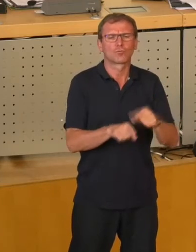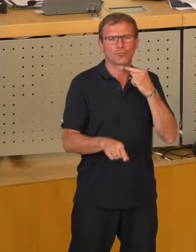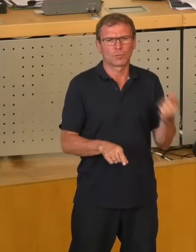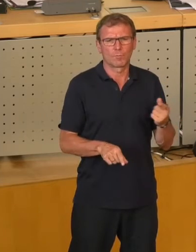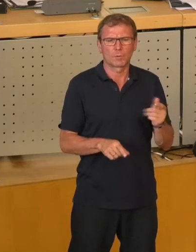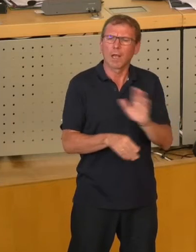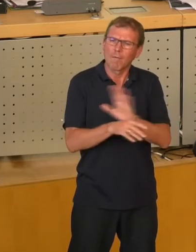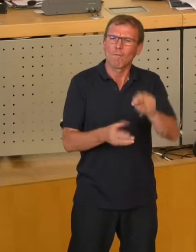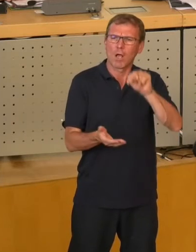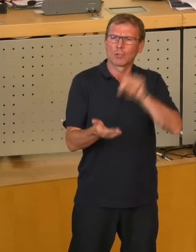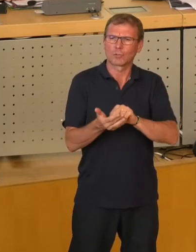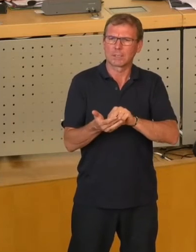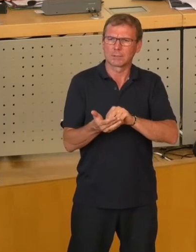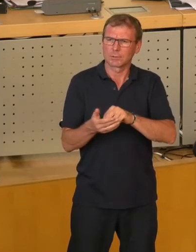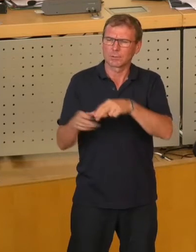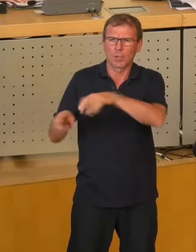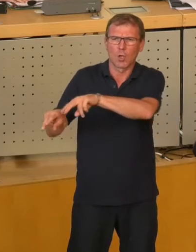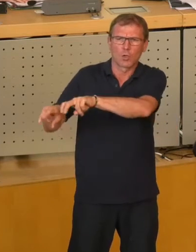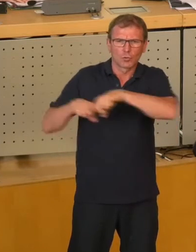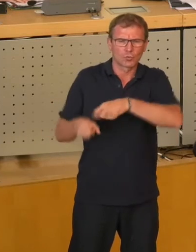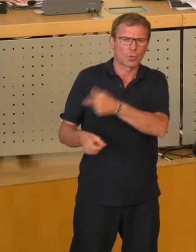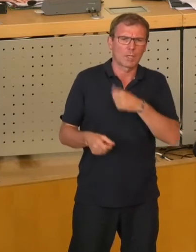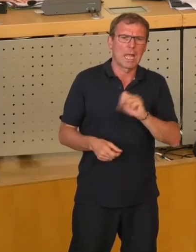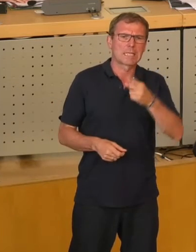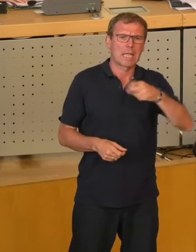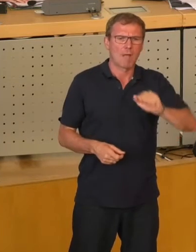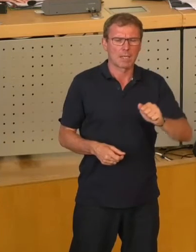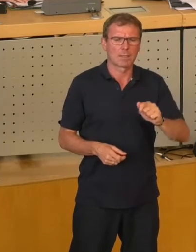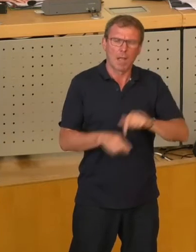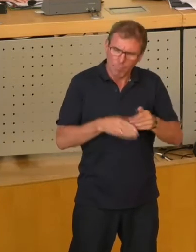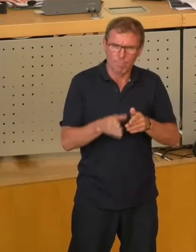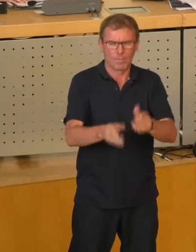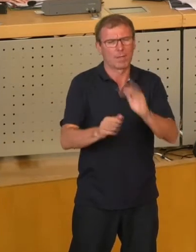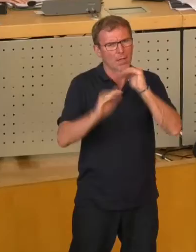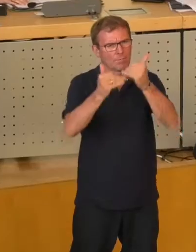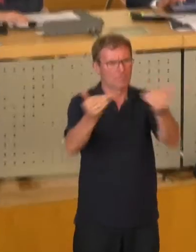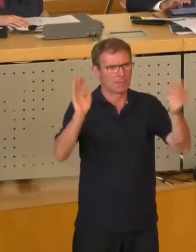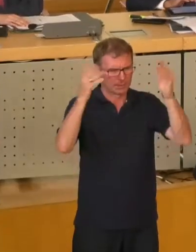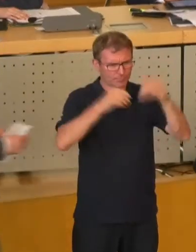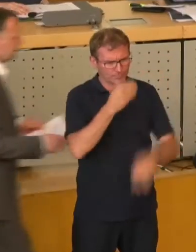wir die vollständige Rekommunalisierung unserer DRIWAG auf den Weg. Vielen Dank.